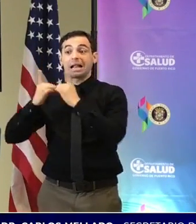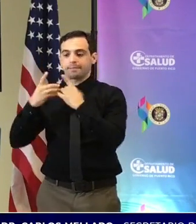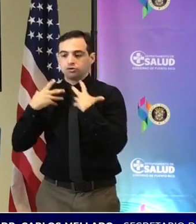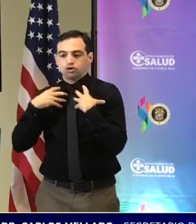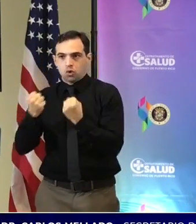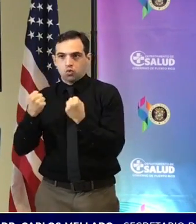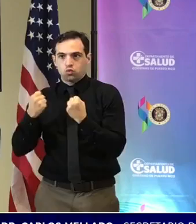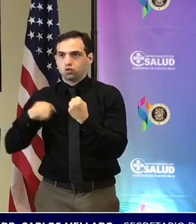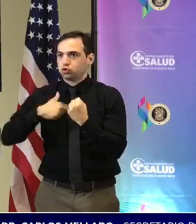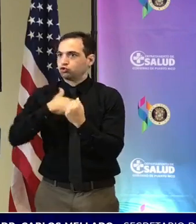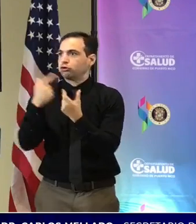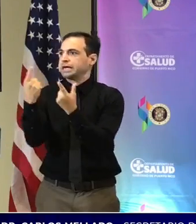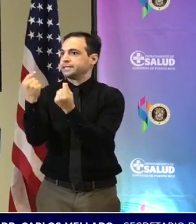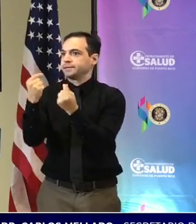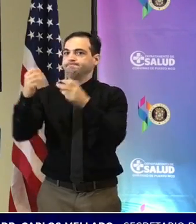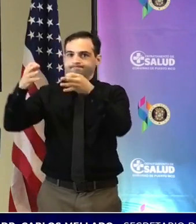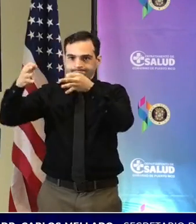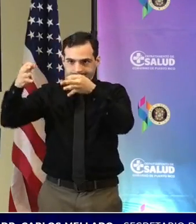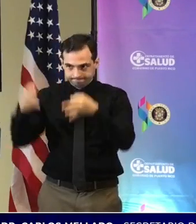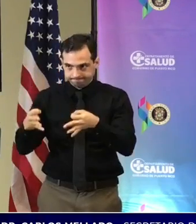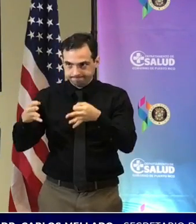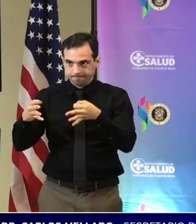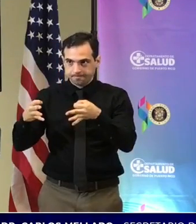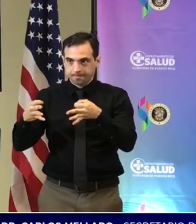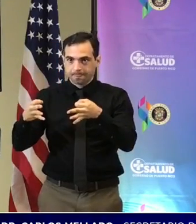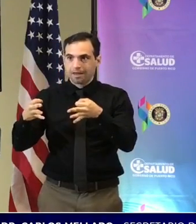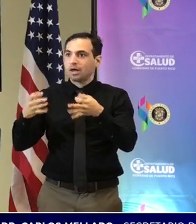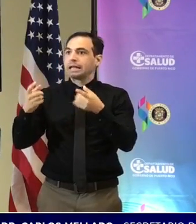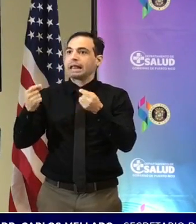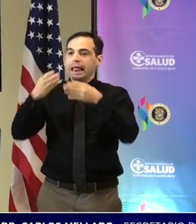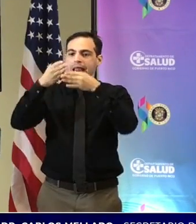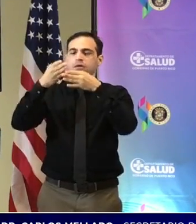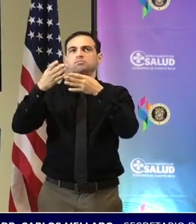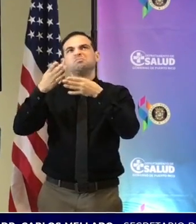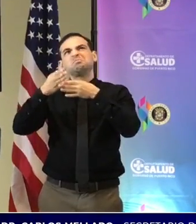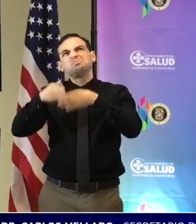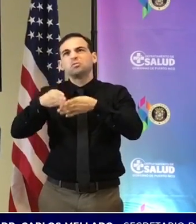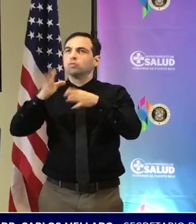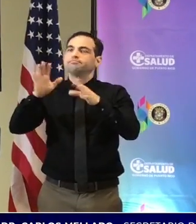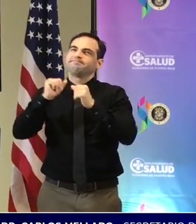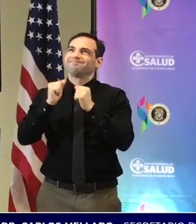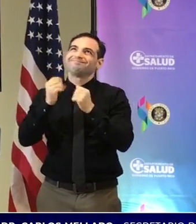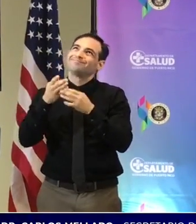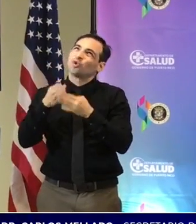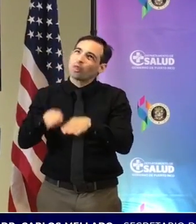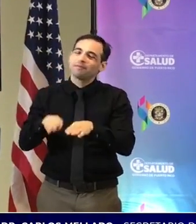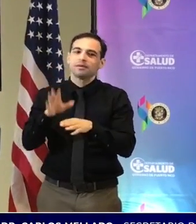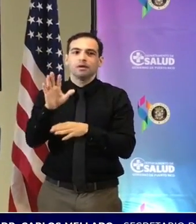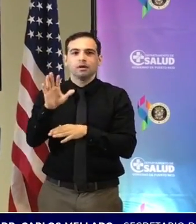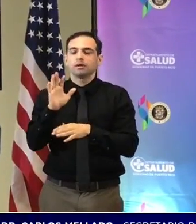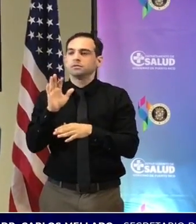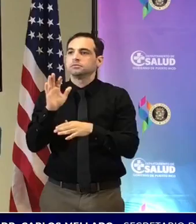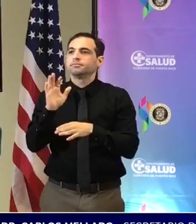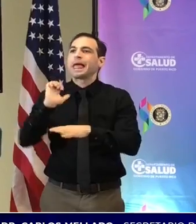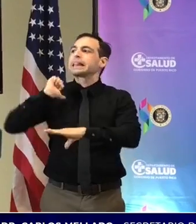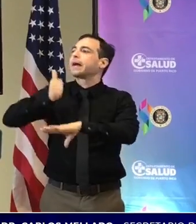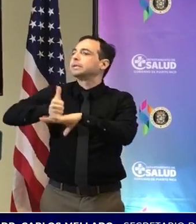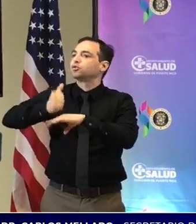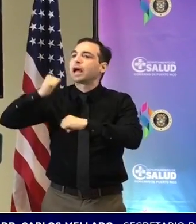dividir el Departamento de Salud y no dividirlo, sino tener una estructura